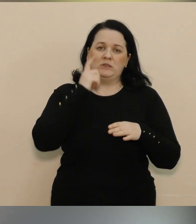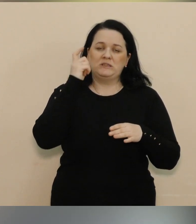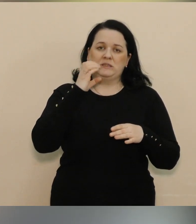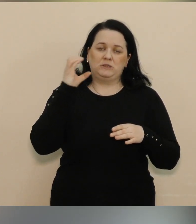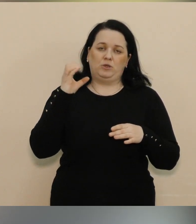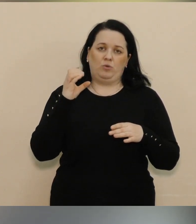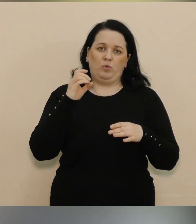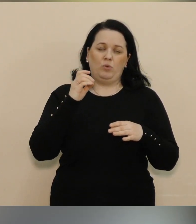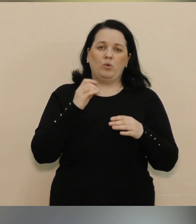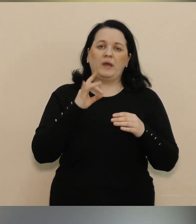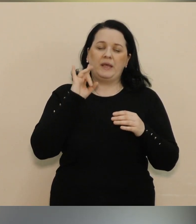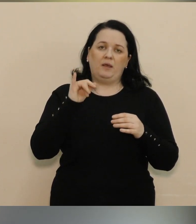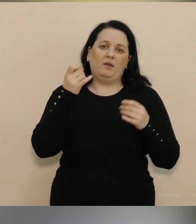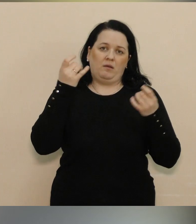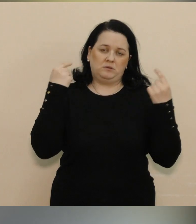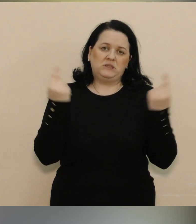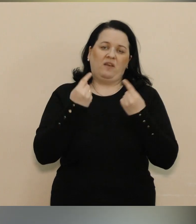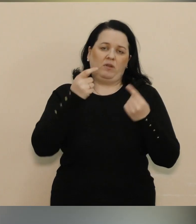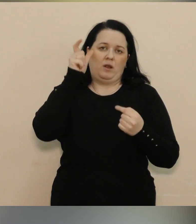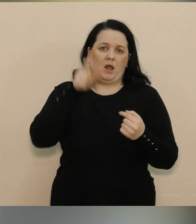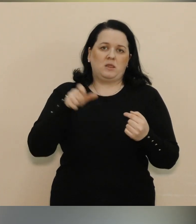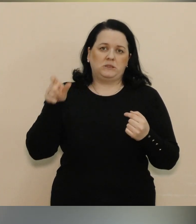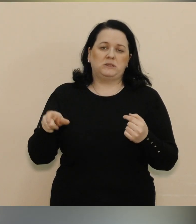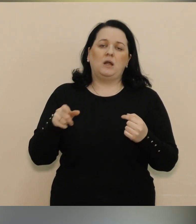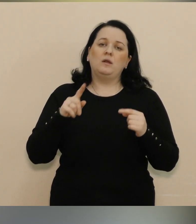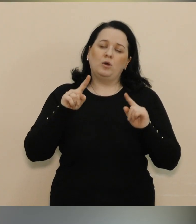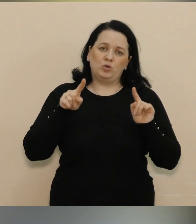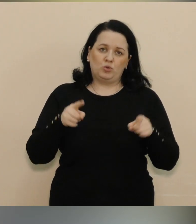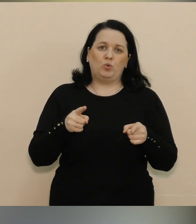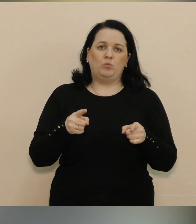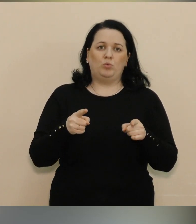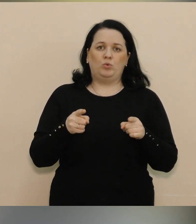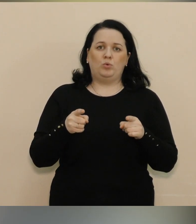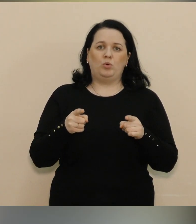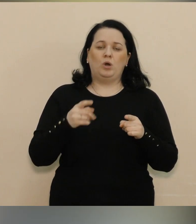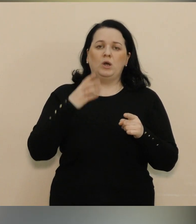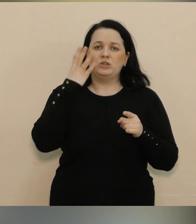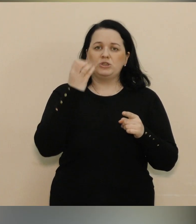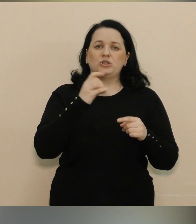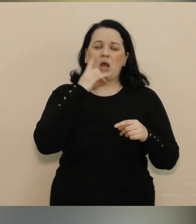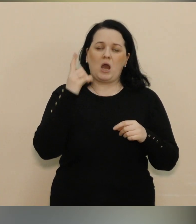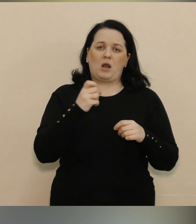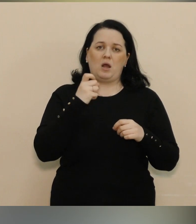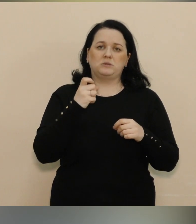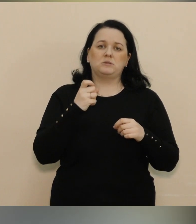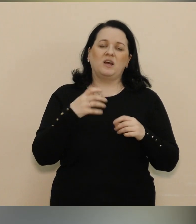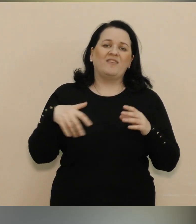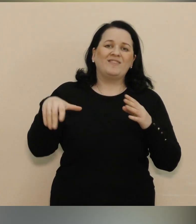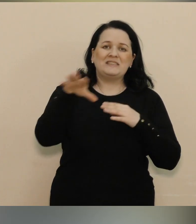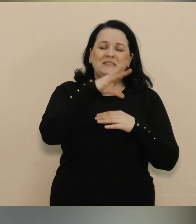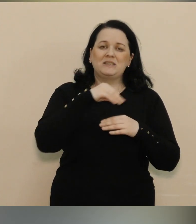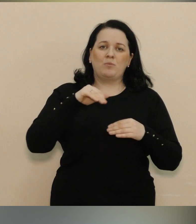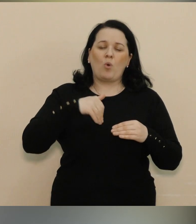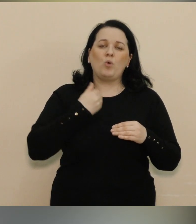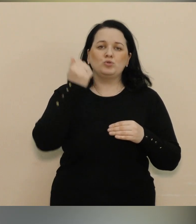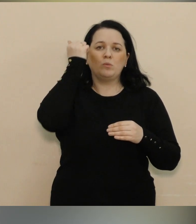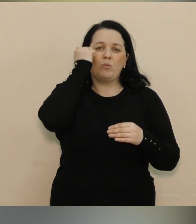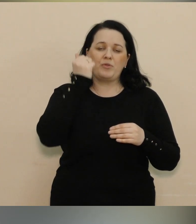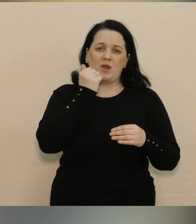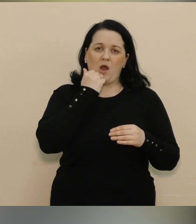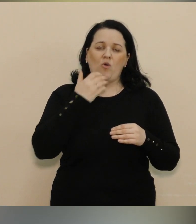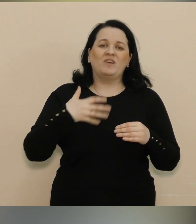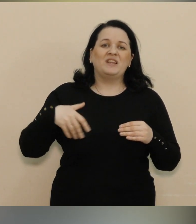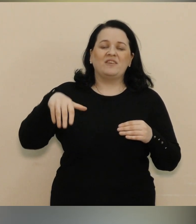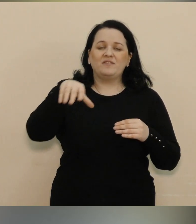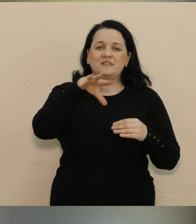України і цивільне населення. Тому ще раз всім хочу подякувати,